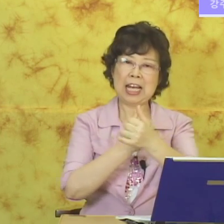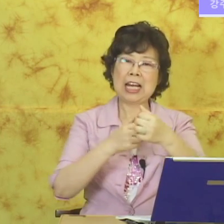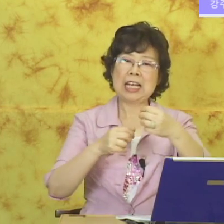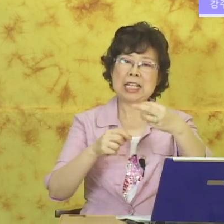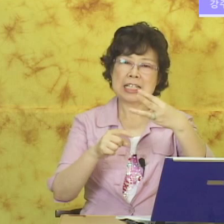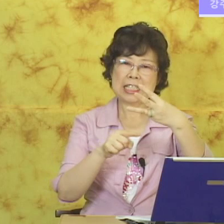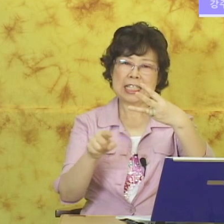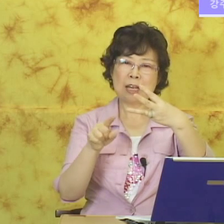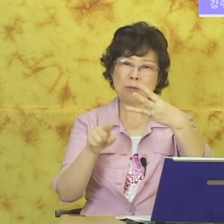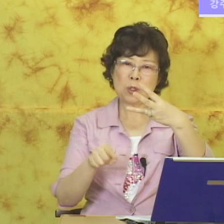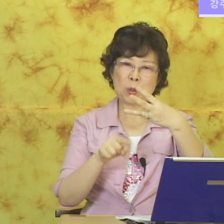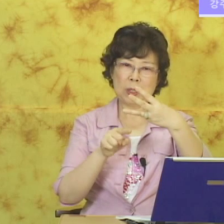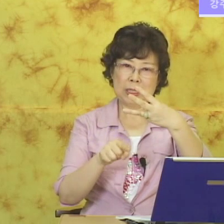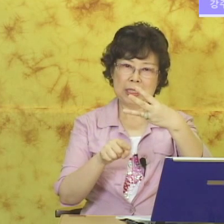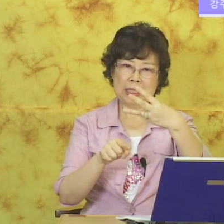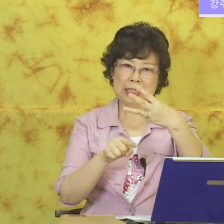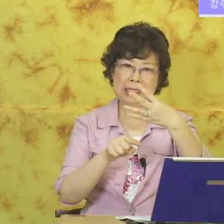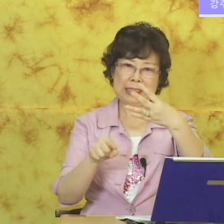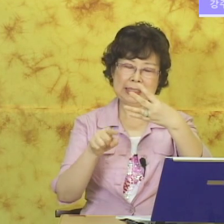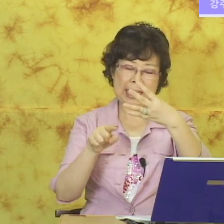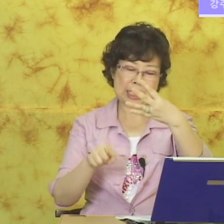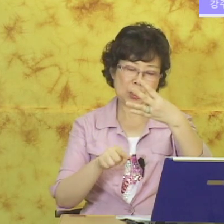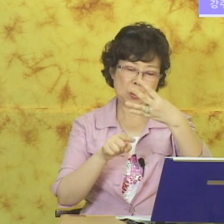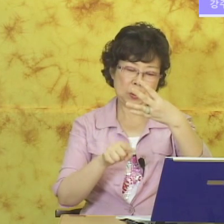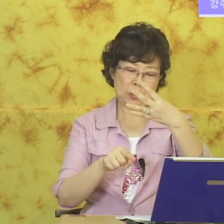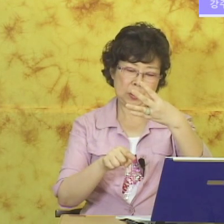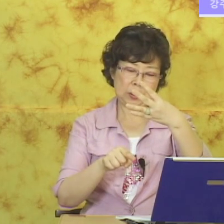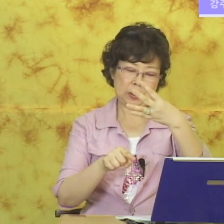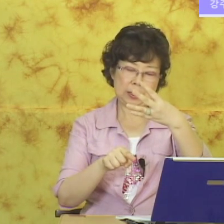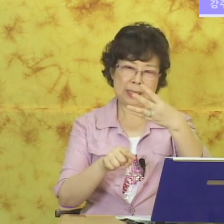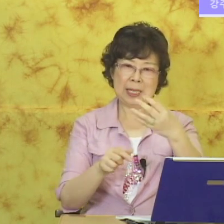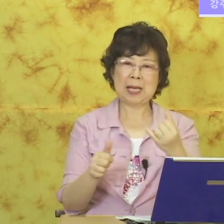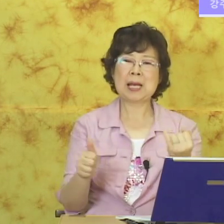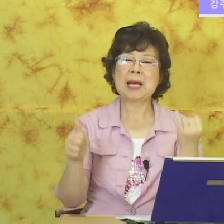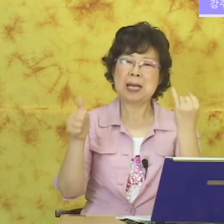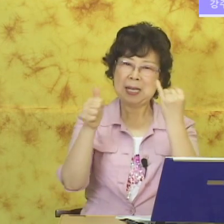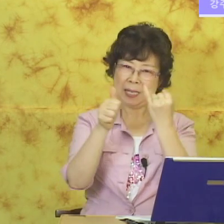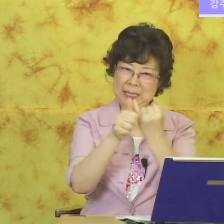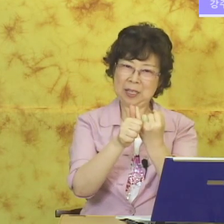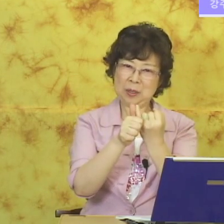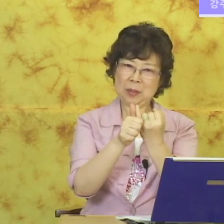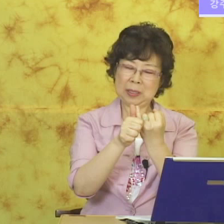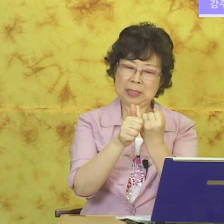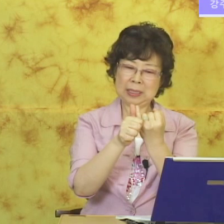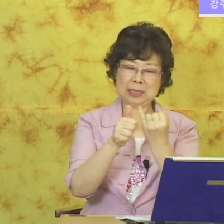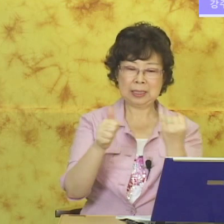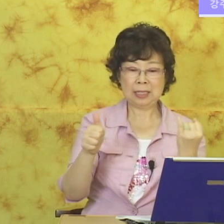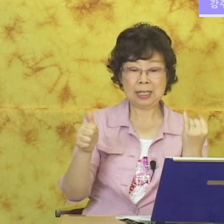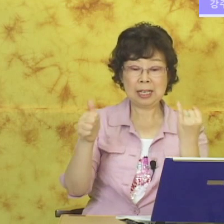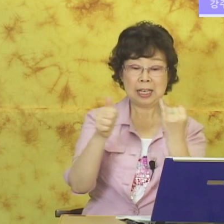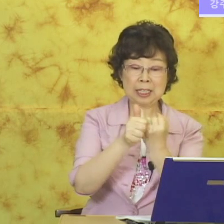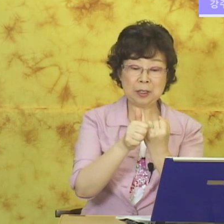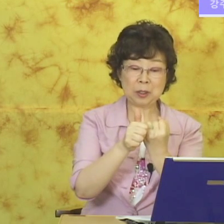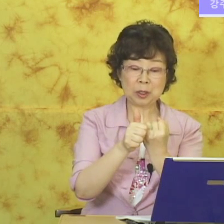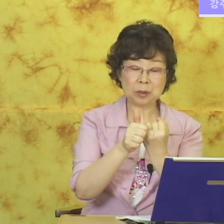삼촌. 사촌. 결혼. 결혼.